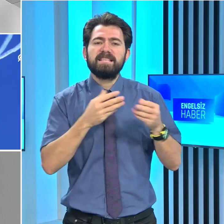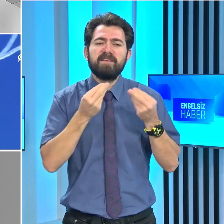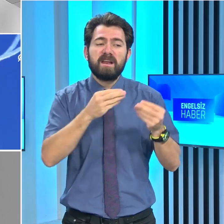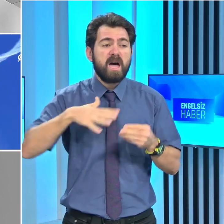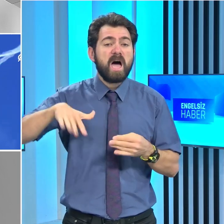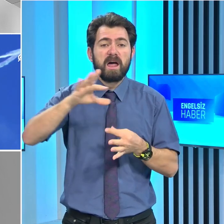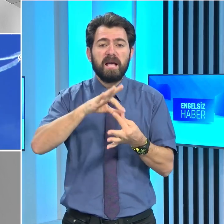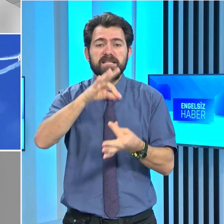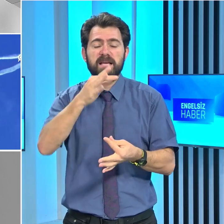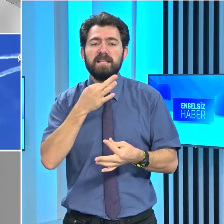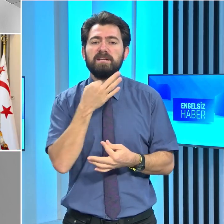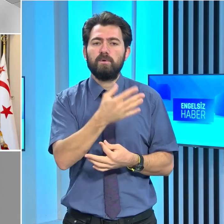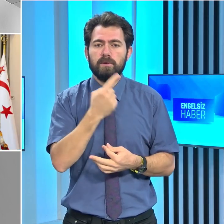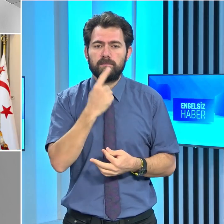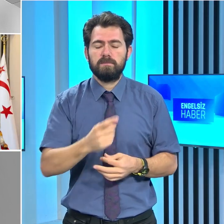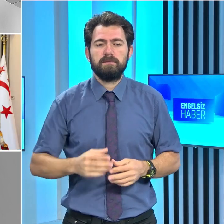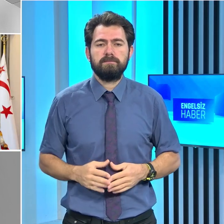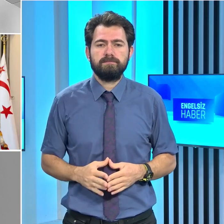teşekkür ederiz, dedi.